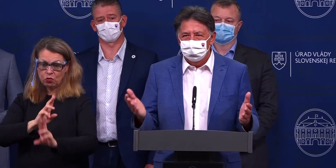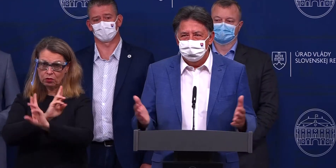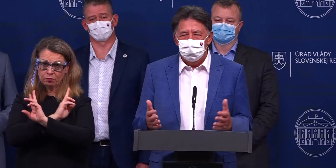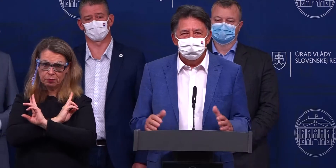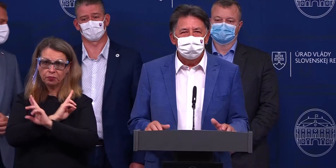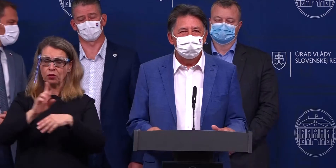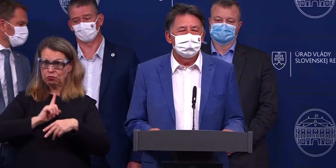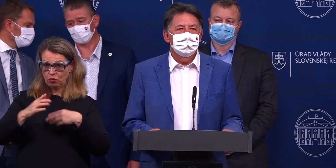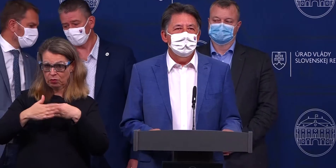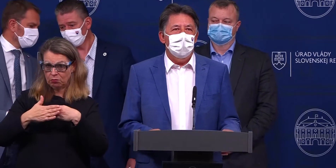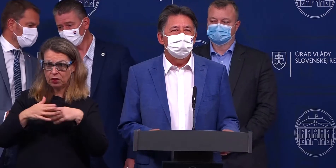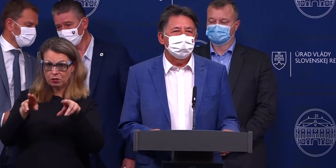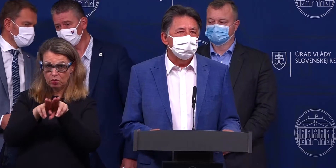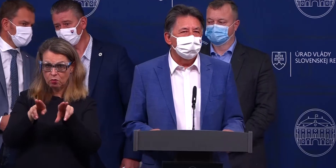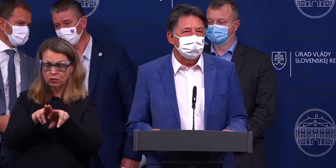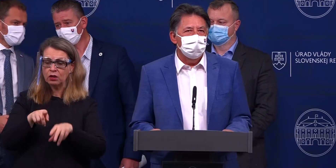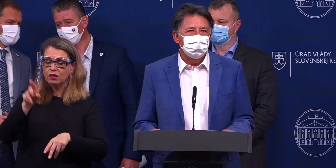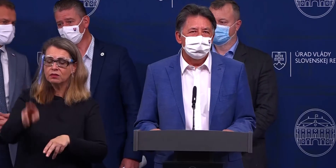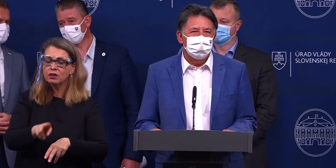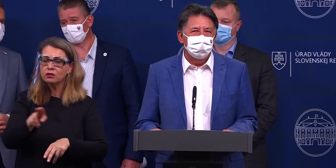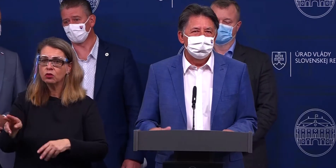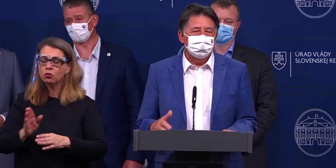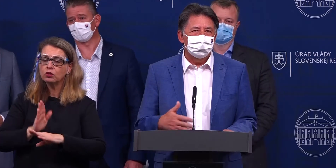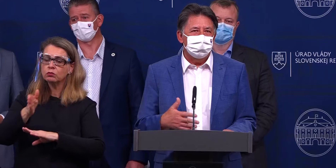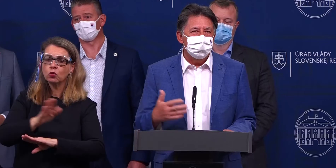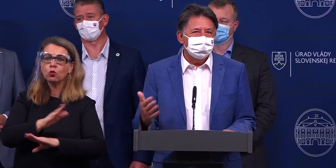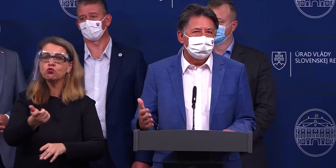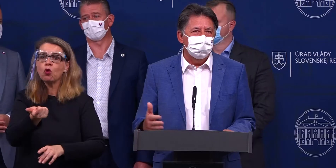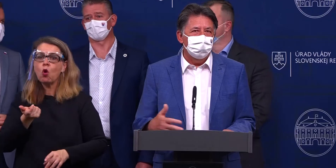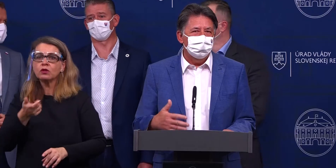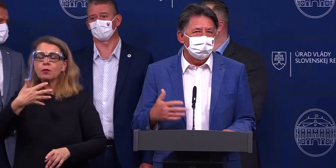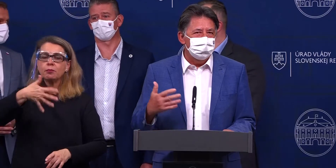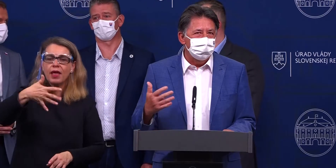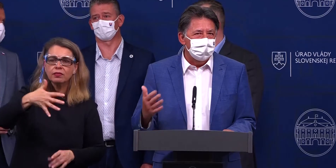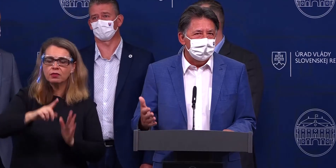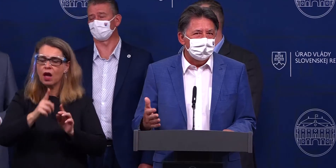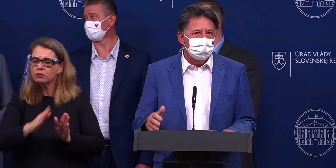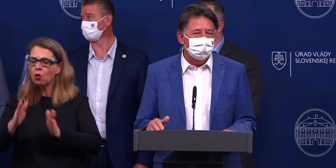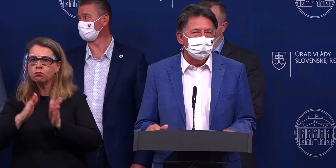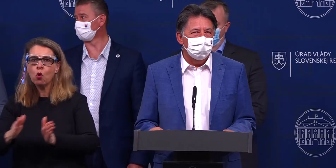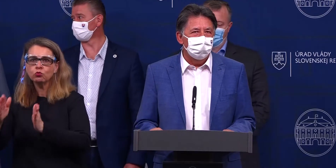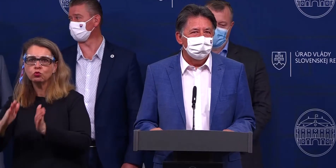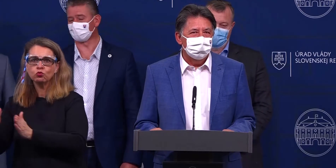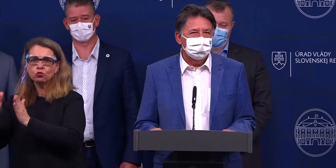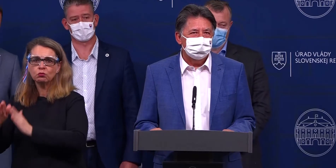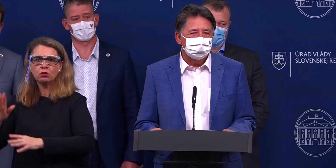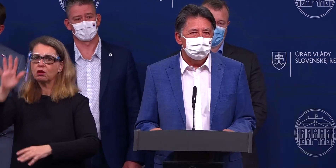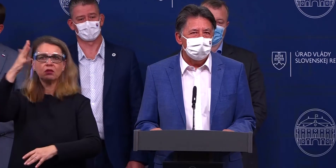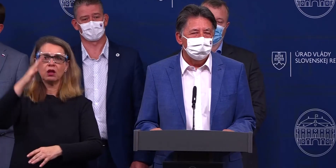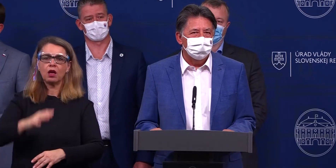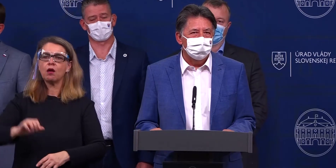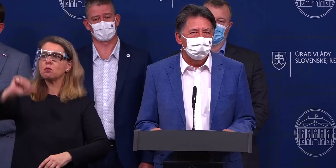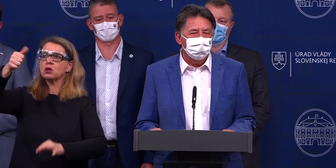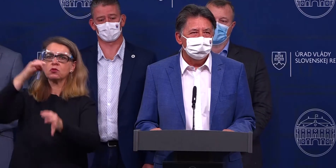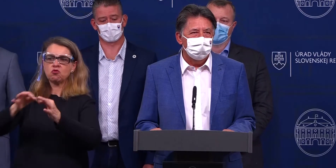svojich príbuzných, aby na Cinturíne išli už od 15. Aby jednoducho sa